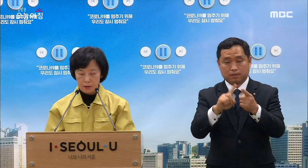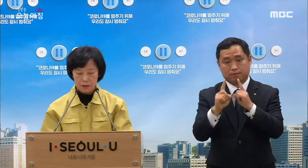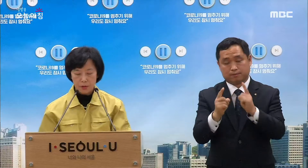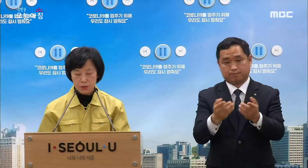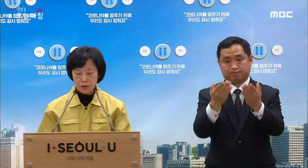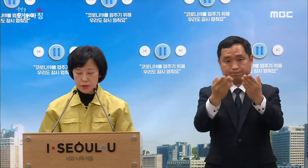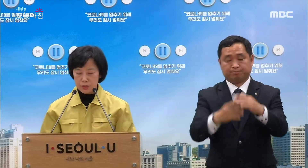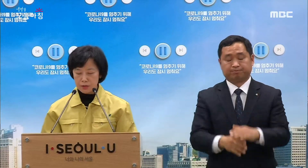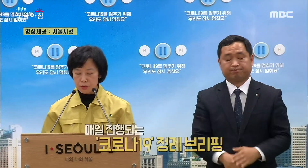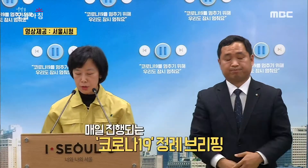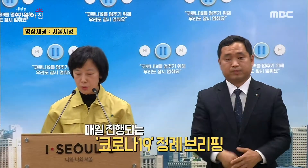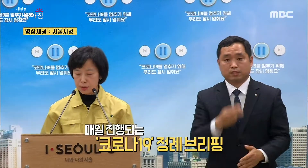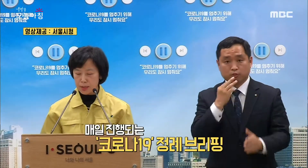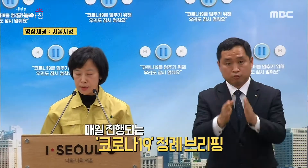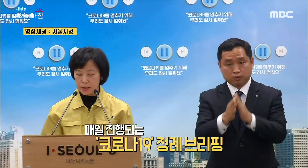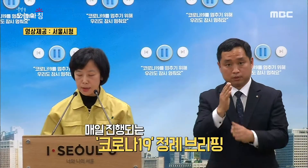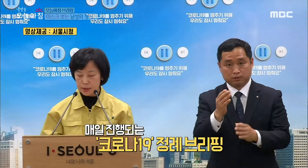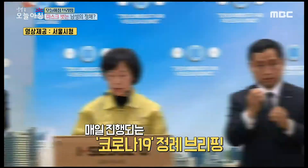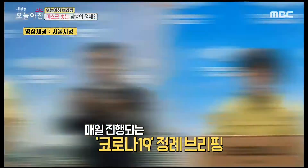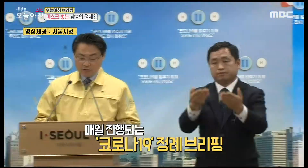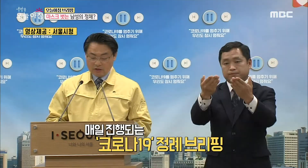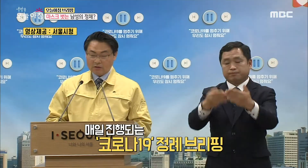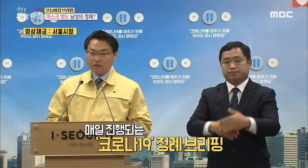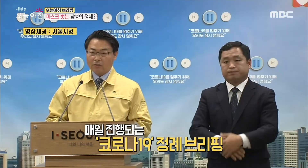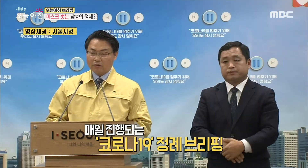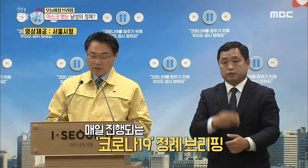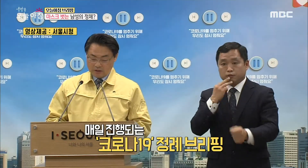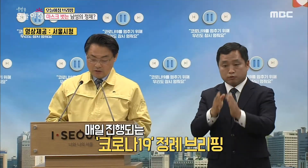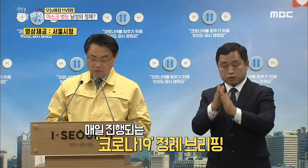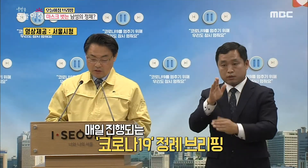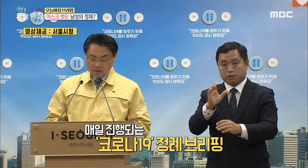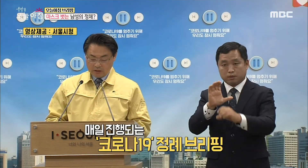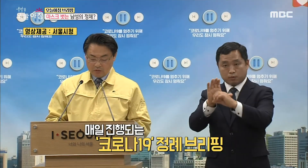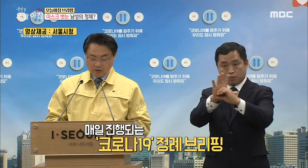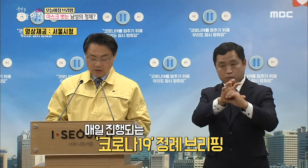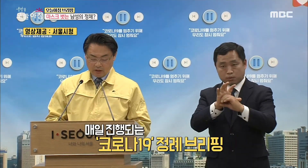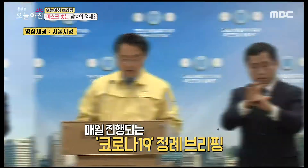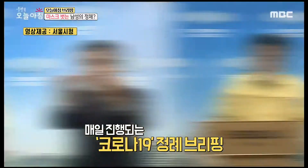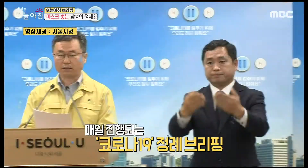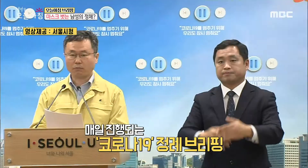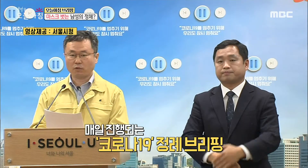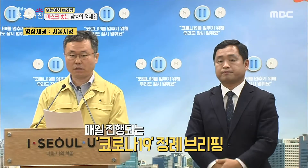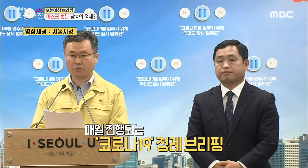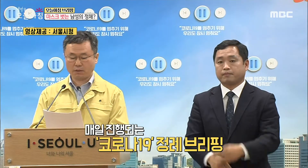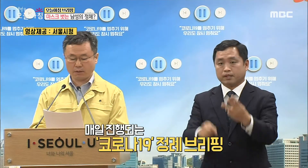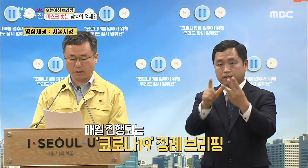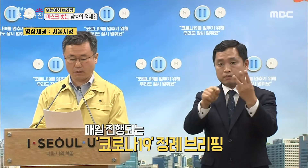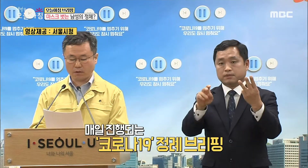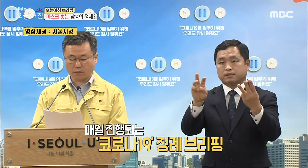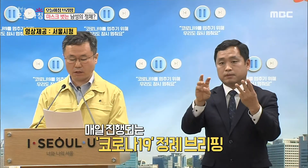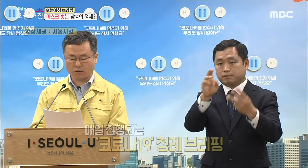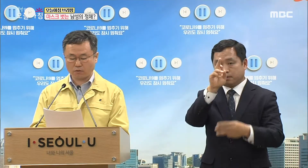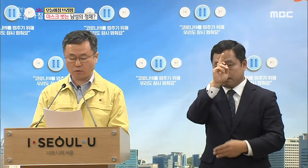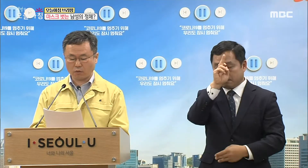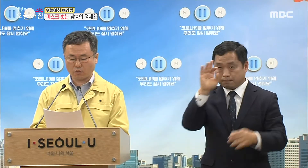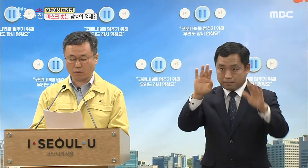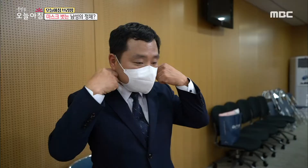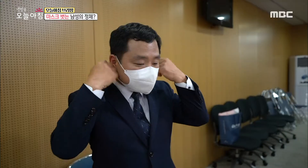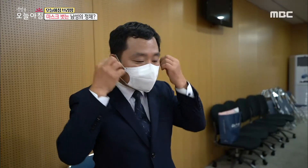서울시는 신천지 유관단체인 코로나19 관련 소식을 전하기 위해 매일 진행되는 정례 브리핑